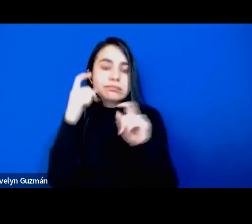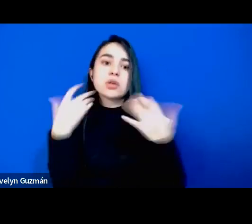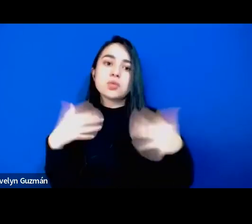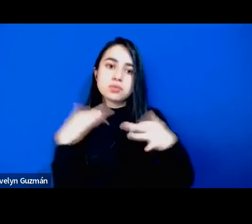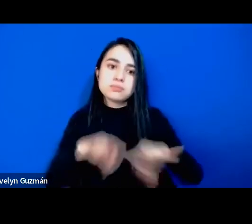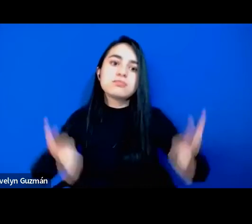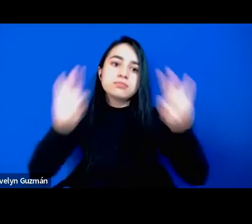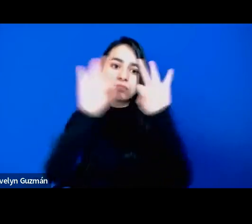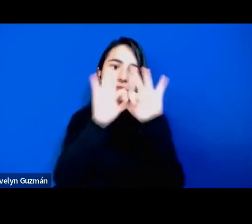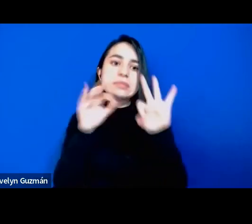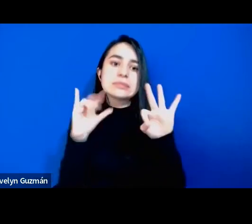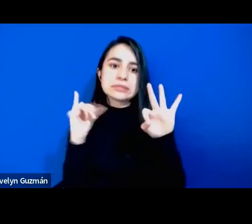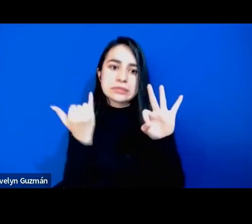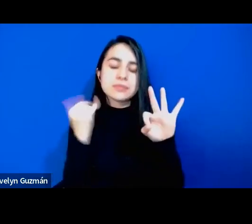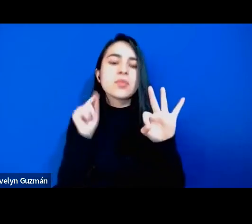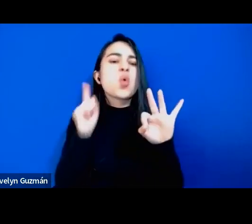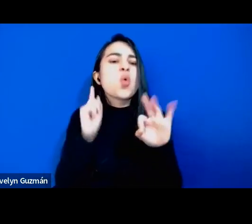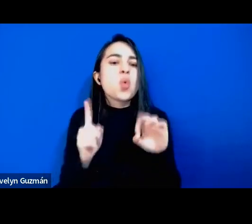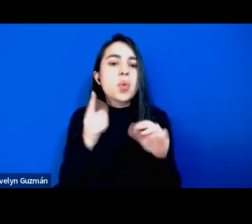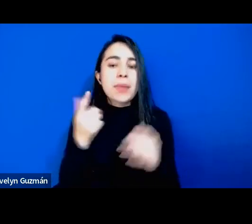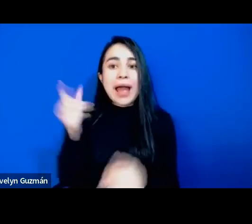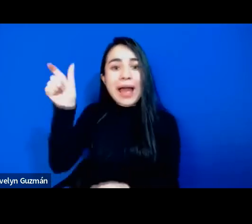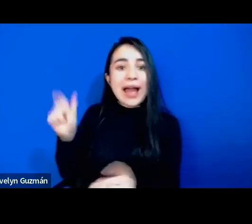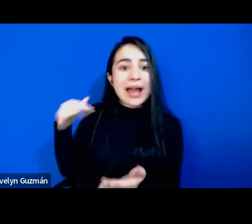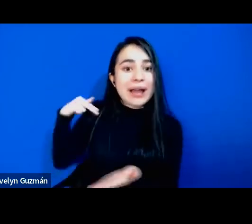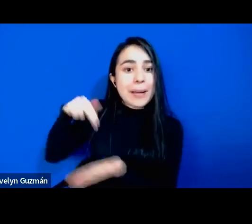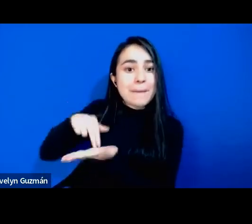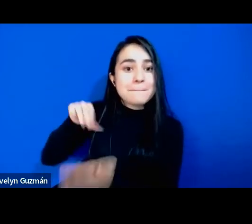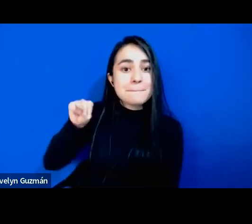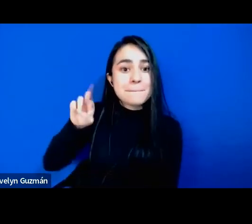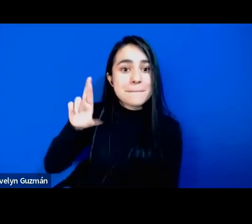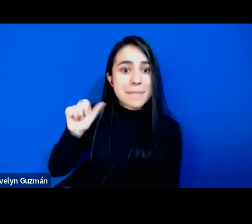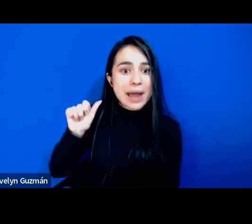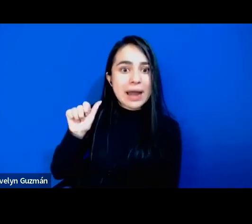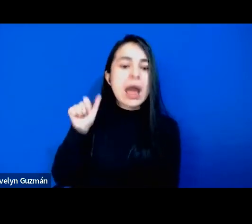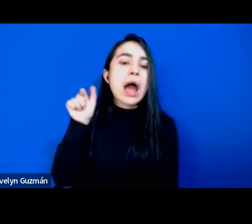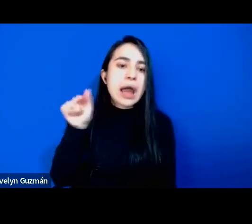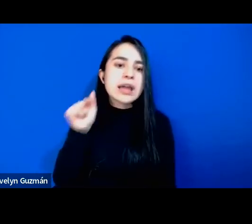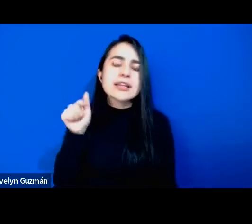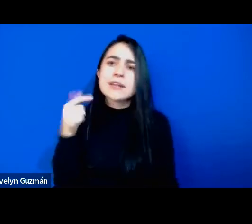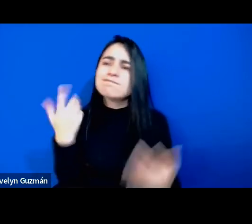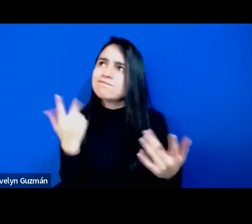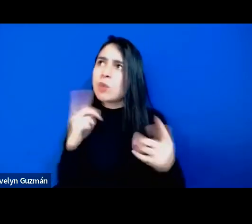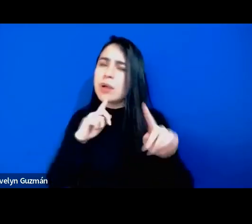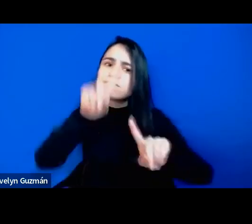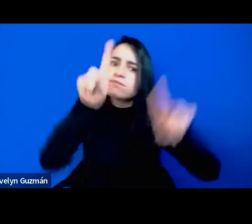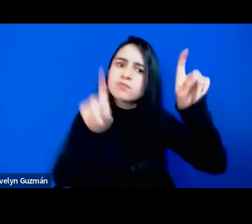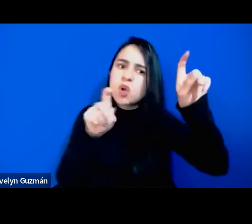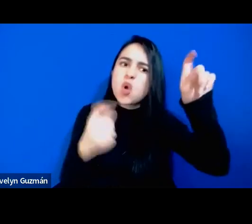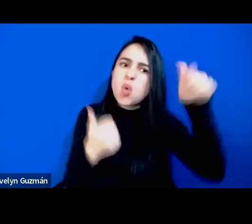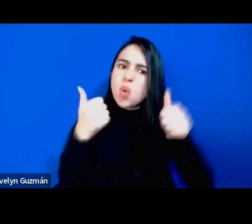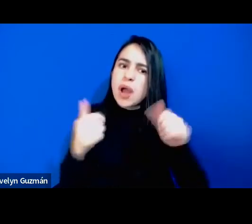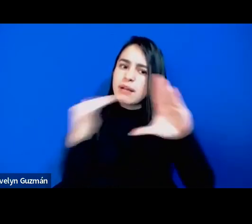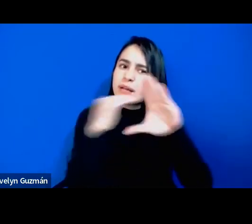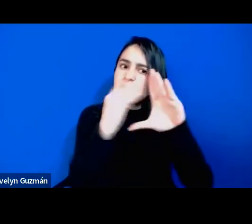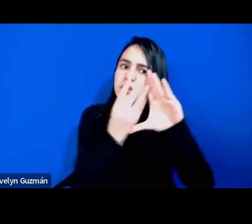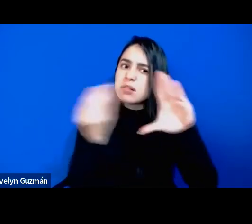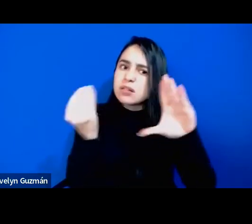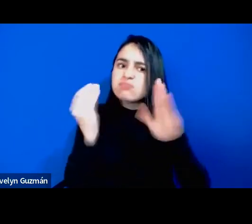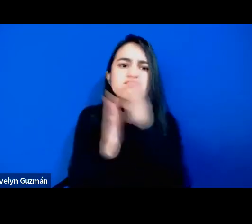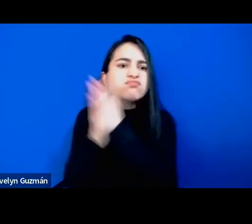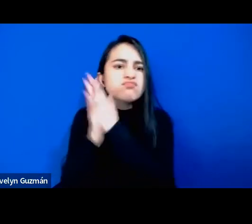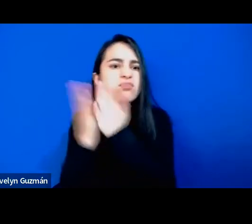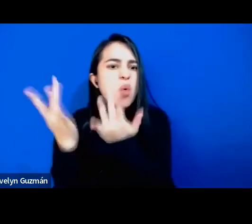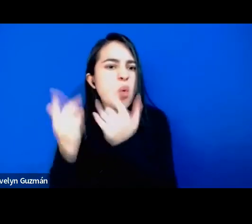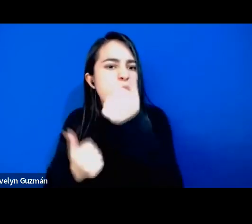importante porque Mara se pregunta sobre las aspiraciones las clases medias las